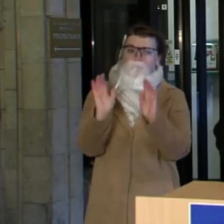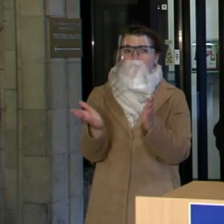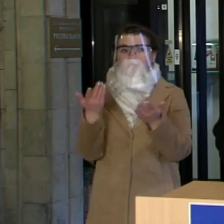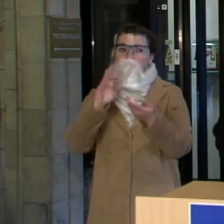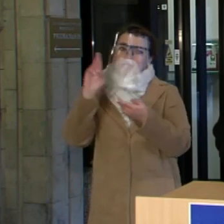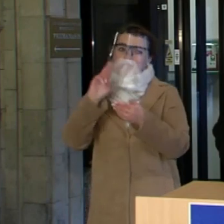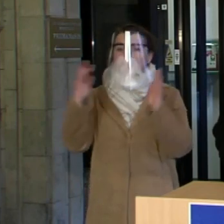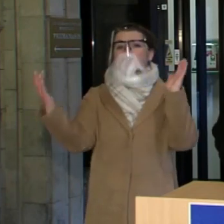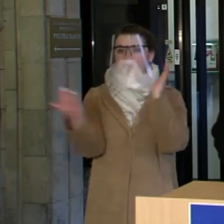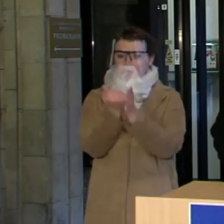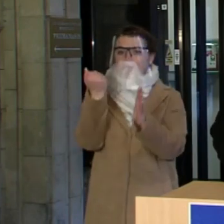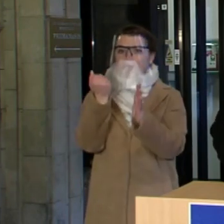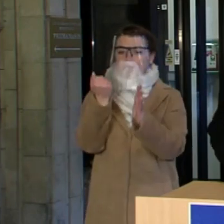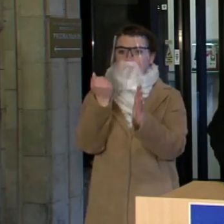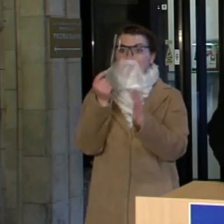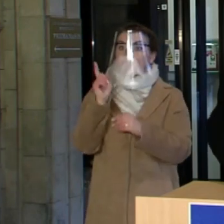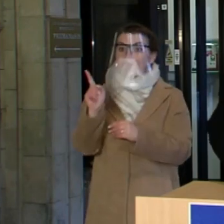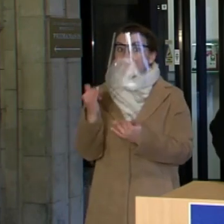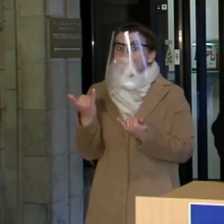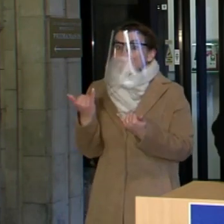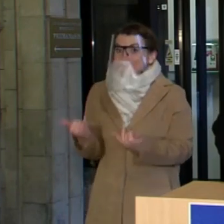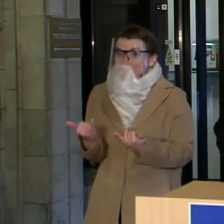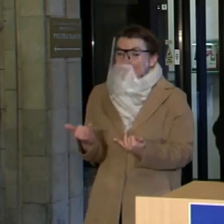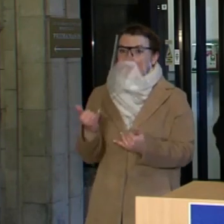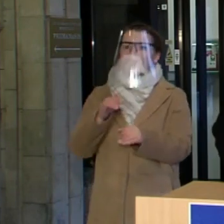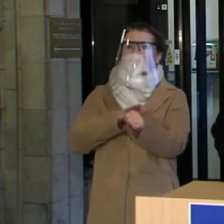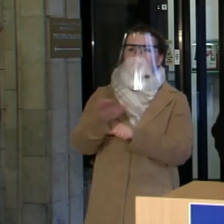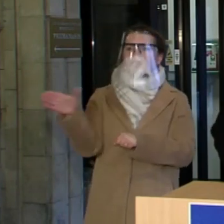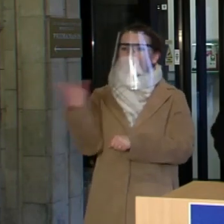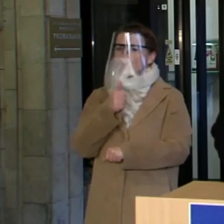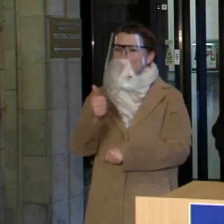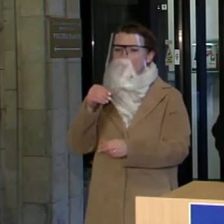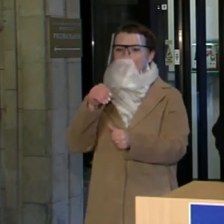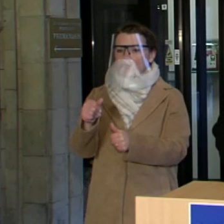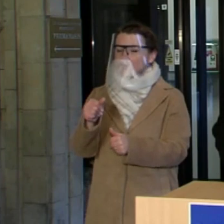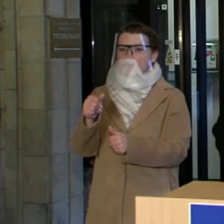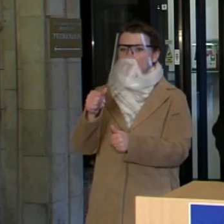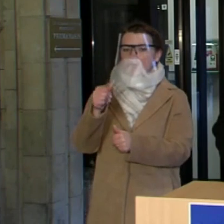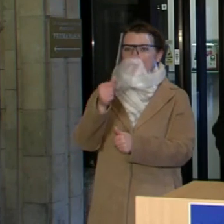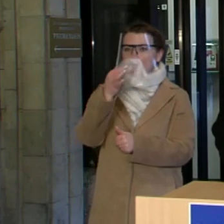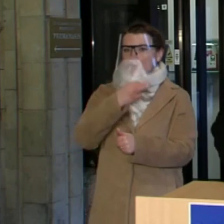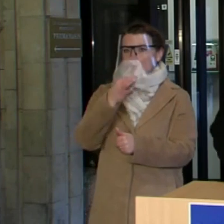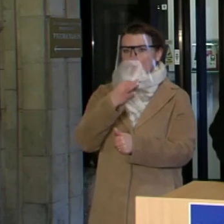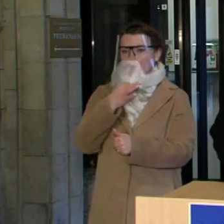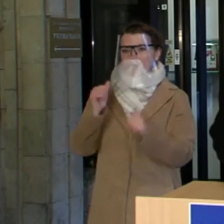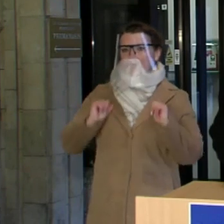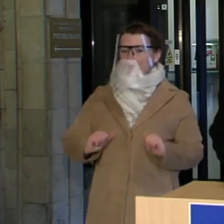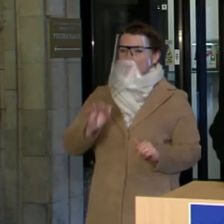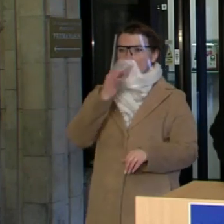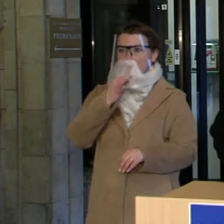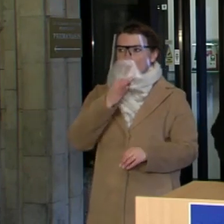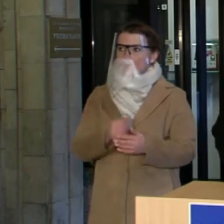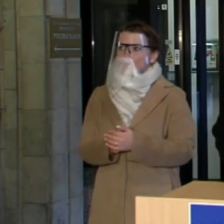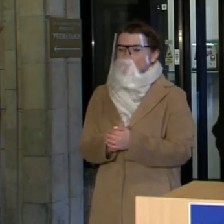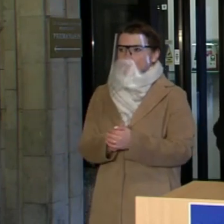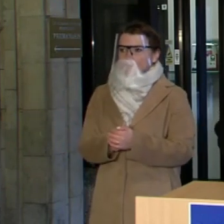rezultato, kurio visi norėtume. Tačiau šiandien sakyti, kad viskas yra gerai ir, taip sakam, nusiraminkime, na tikrai neturi tokio